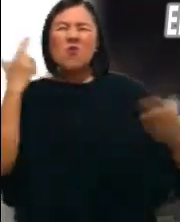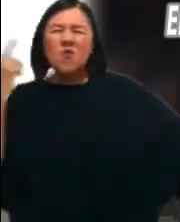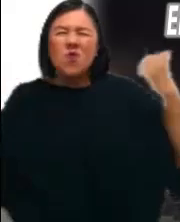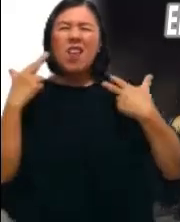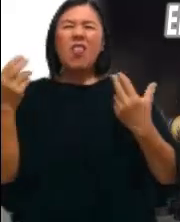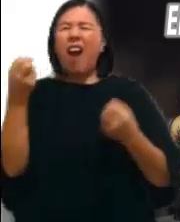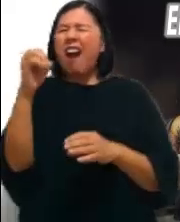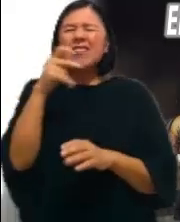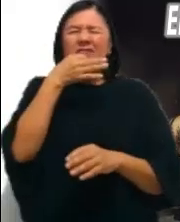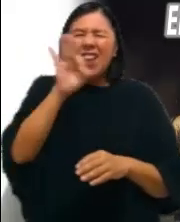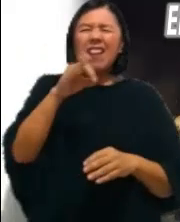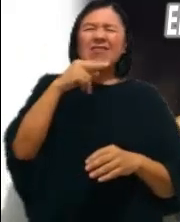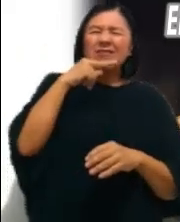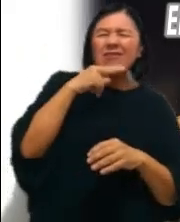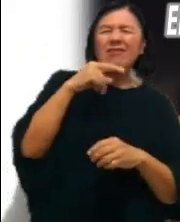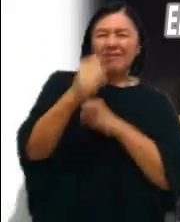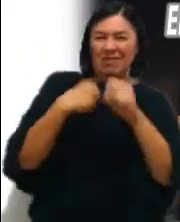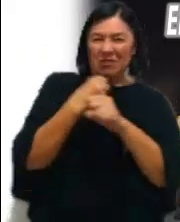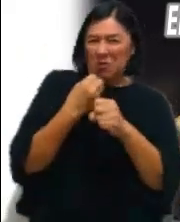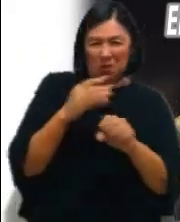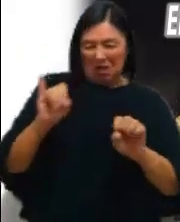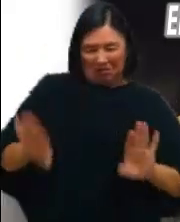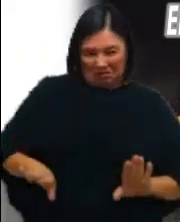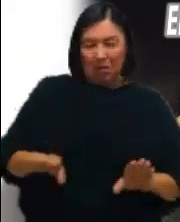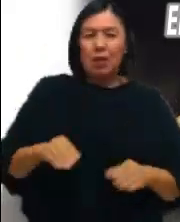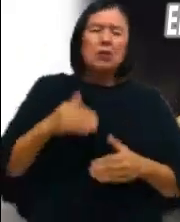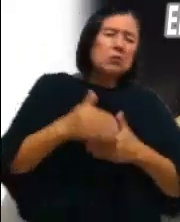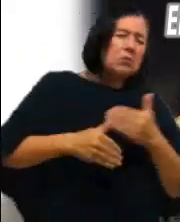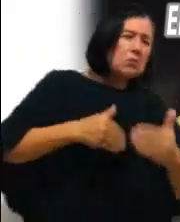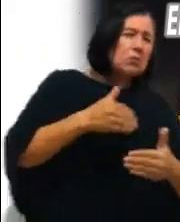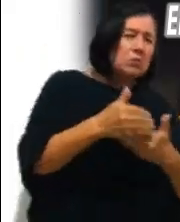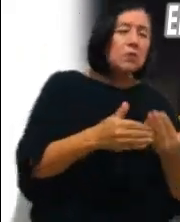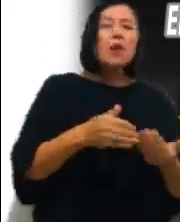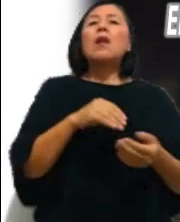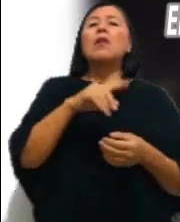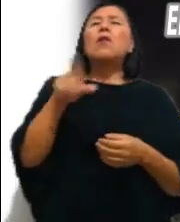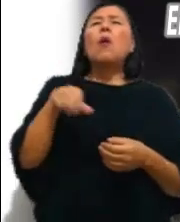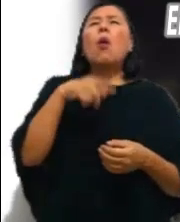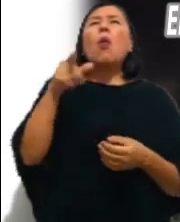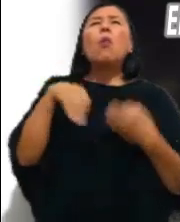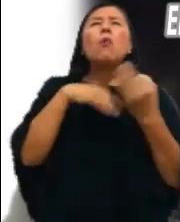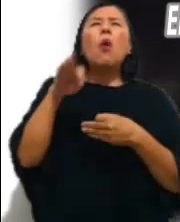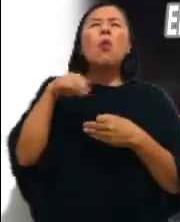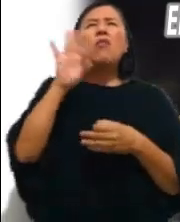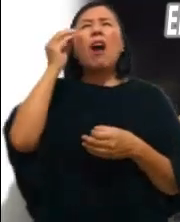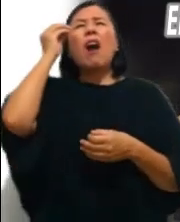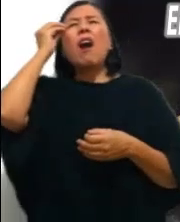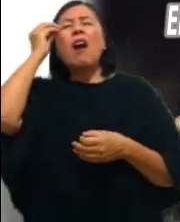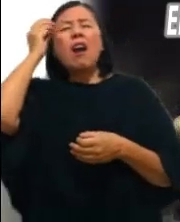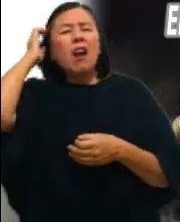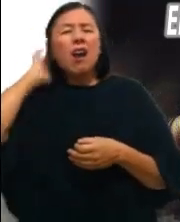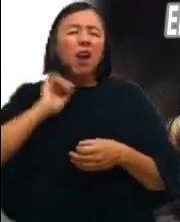Navidad y Año Nuevo van pasando, olvidados por unos, despreciados por otros